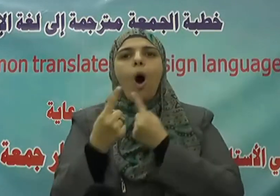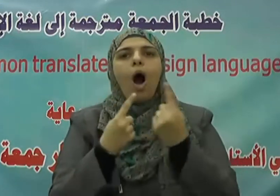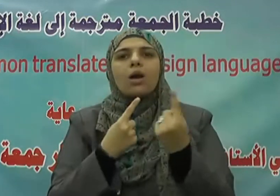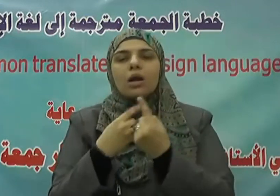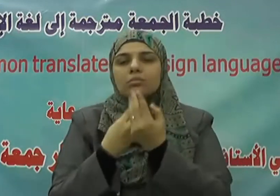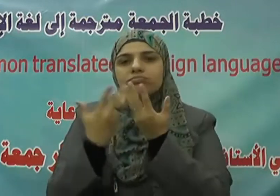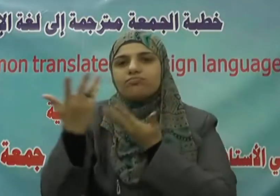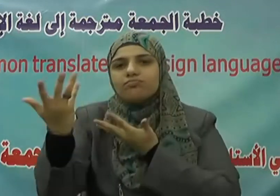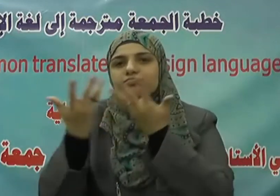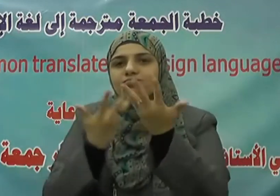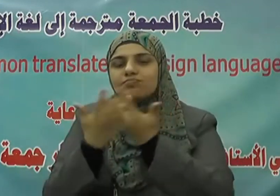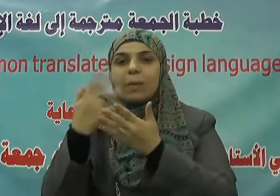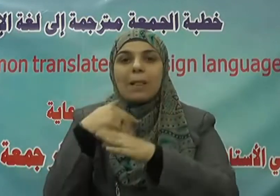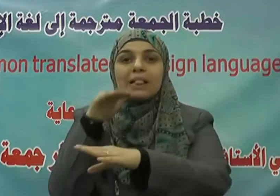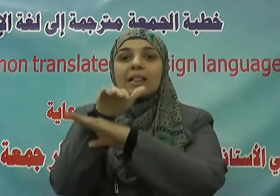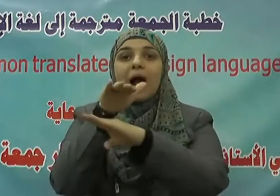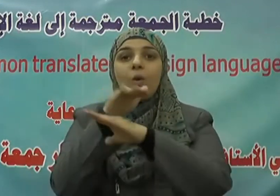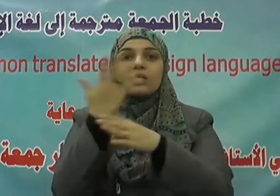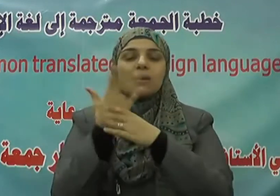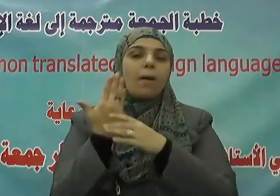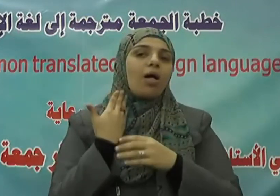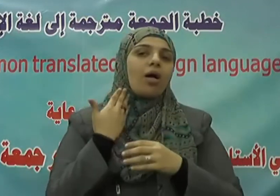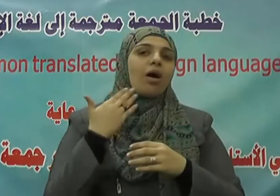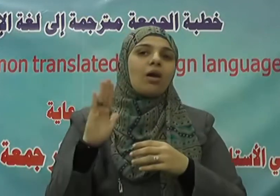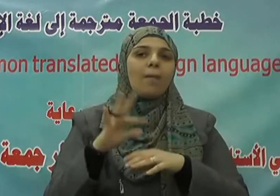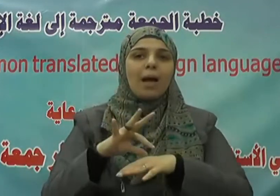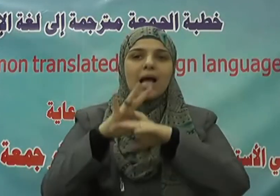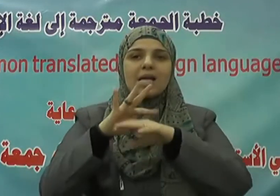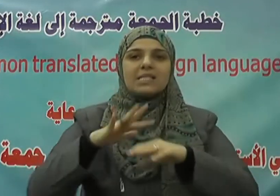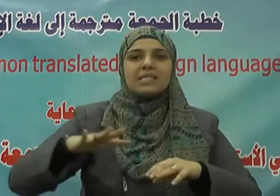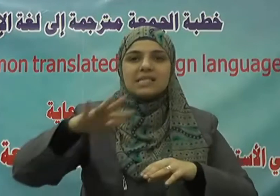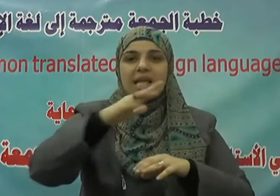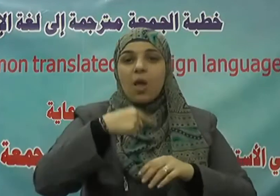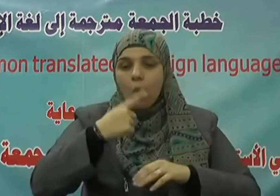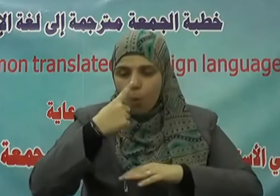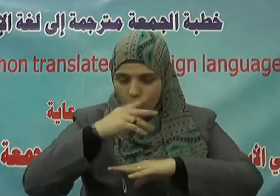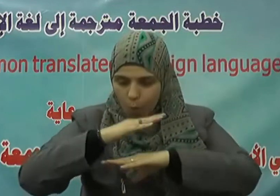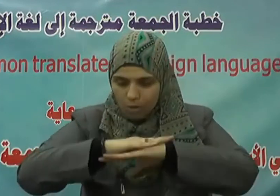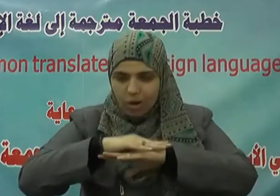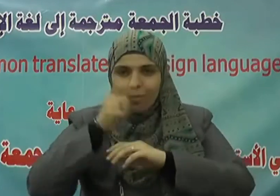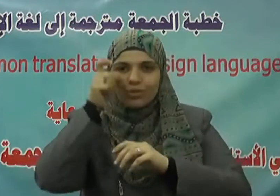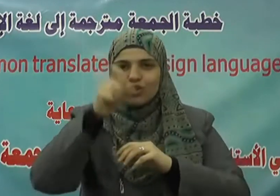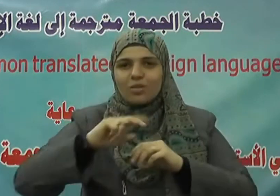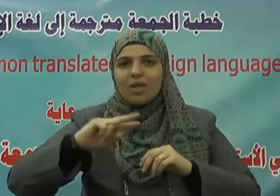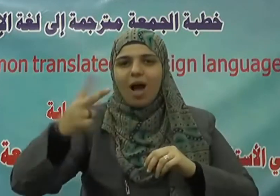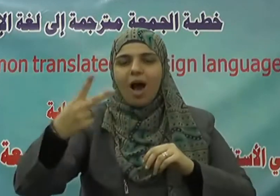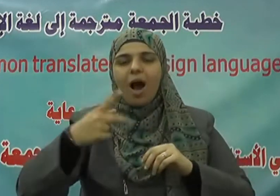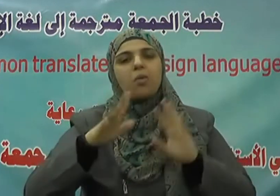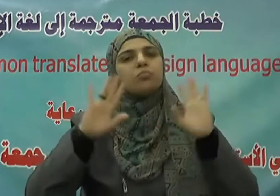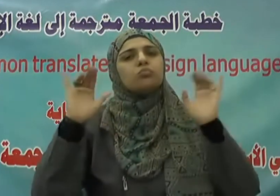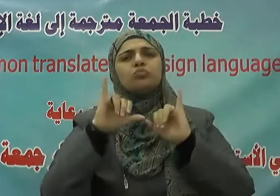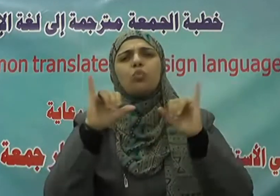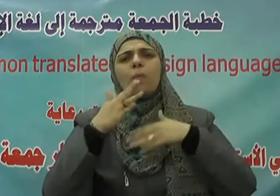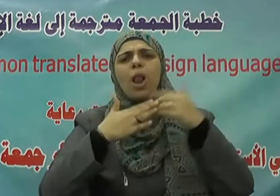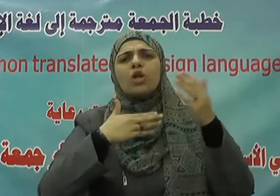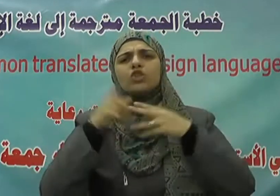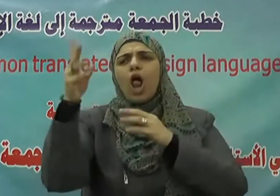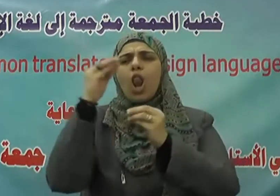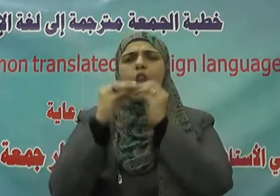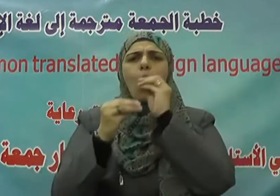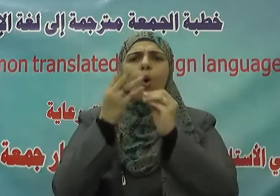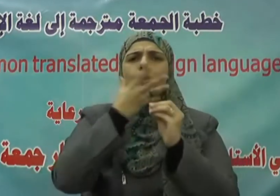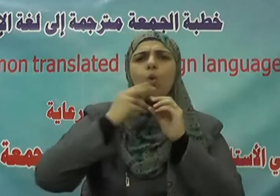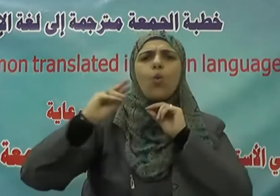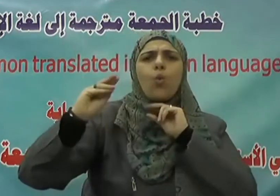للرقي الإنساني واحتراما للآخر بغض النظر عن لونه أو